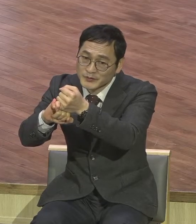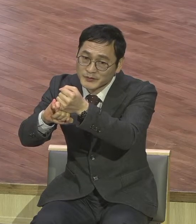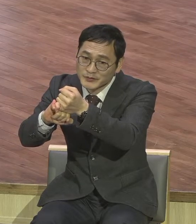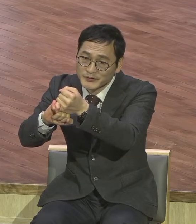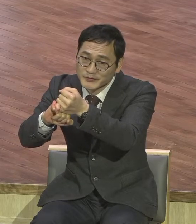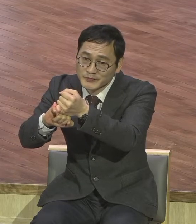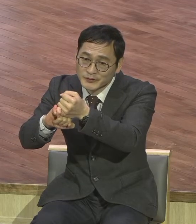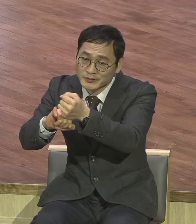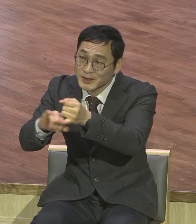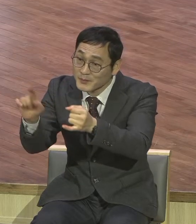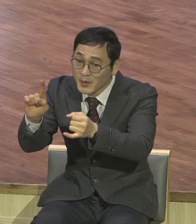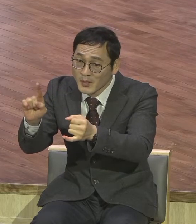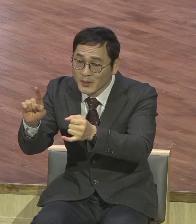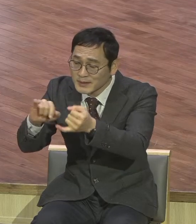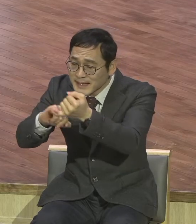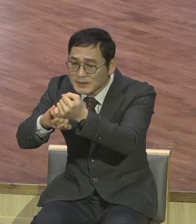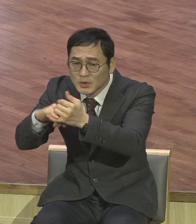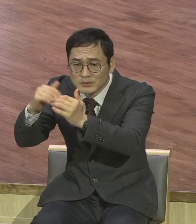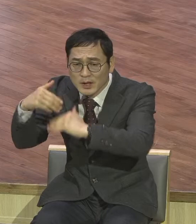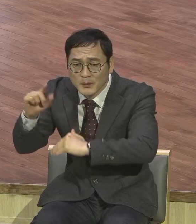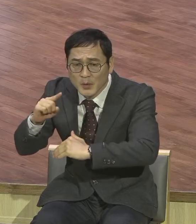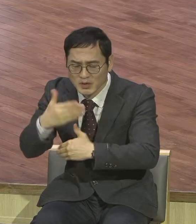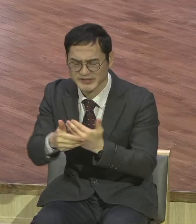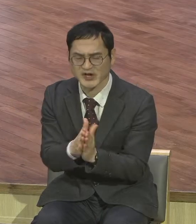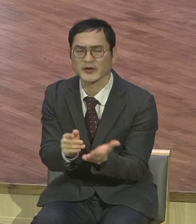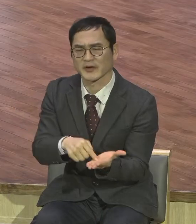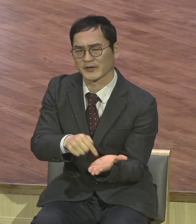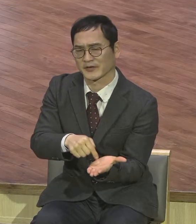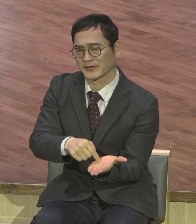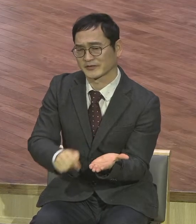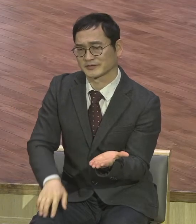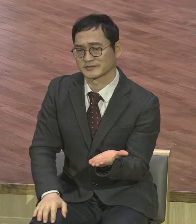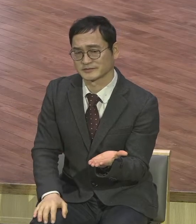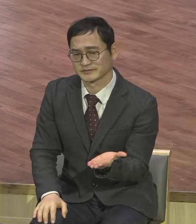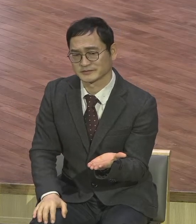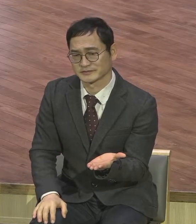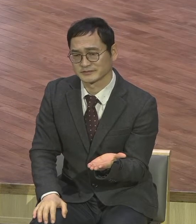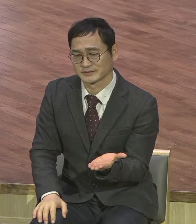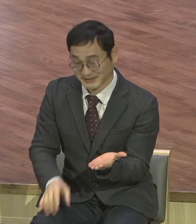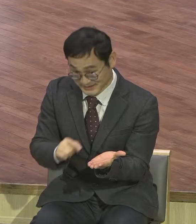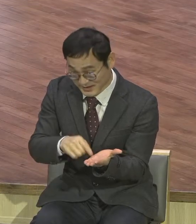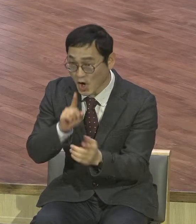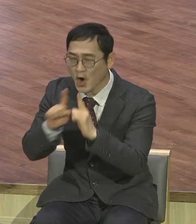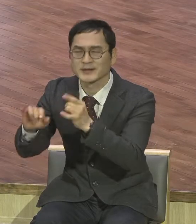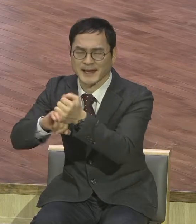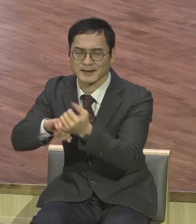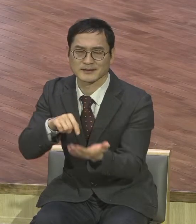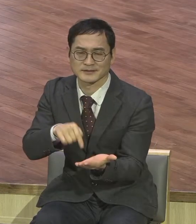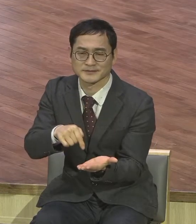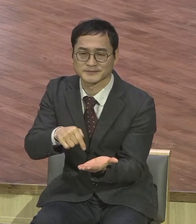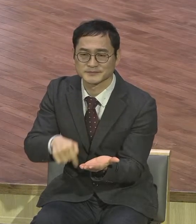성경말씀 말씀입니다. 그러나 언약 카버넌트 그 말씀을 붙잡고 이 직분을